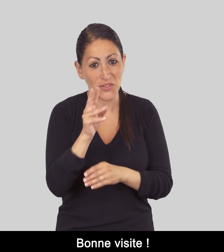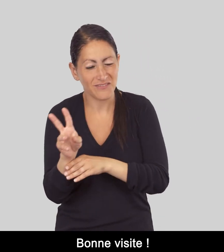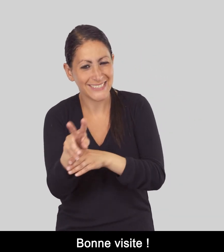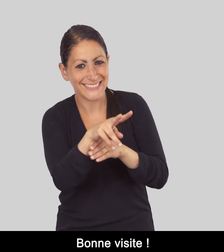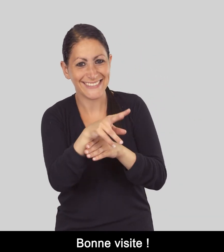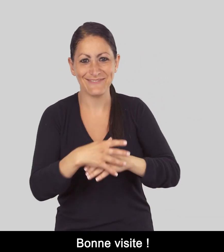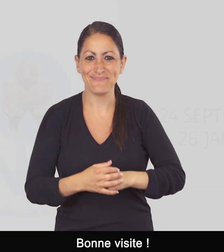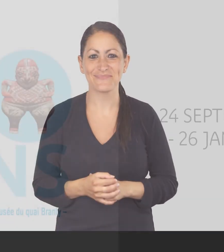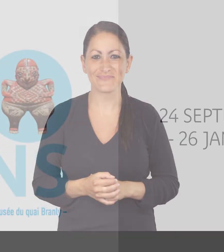visite !